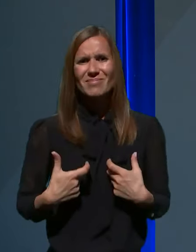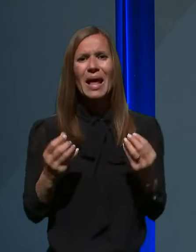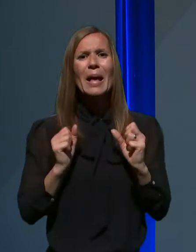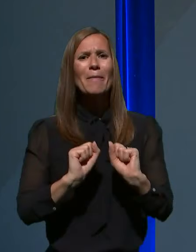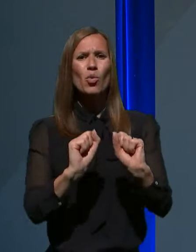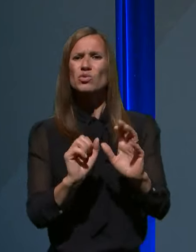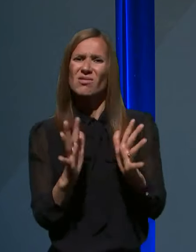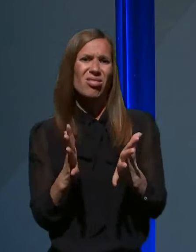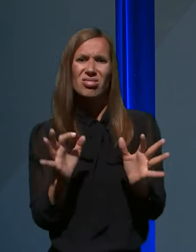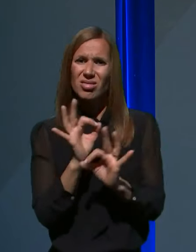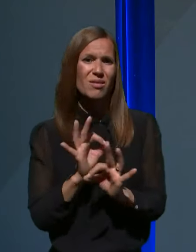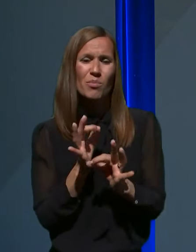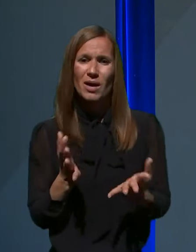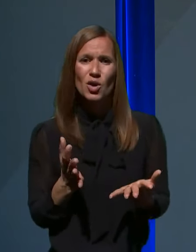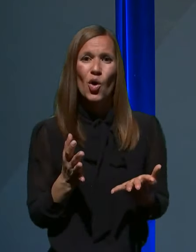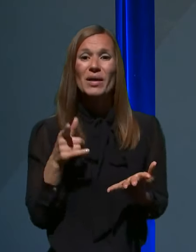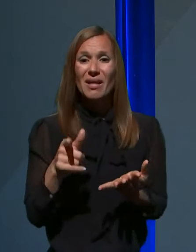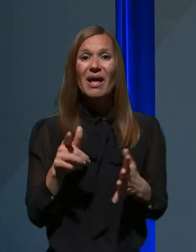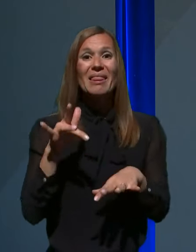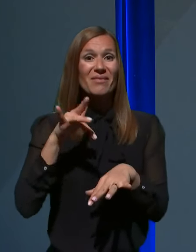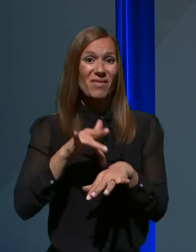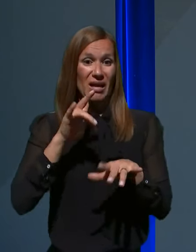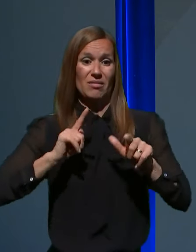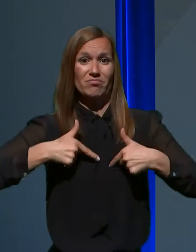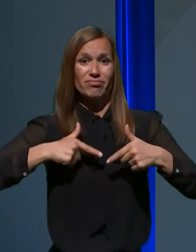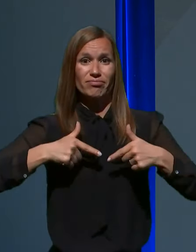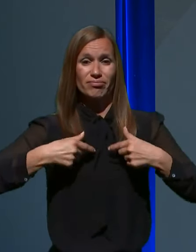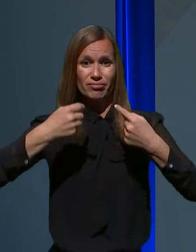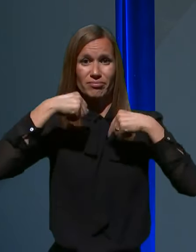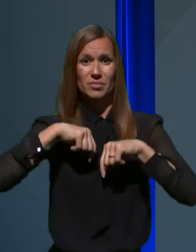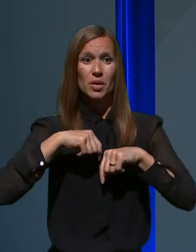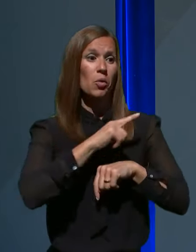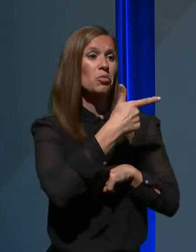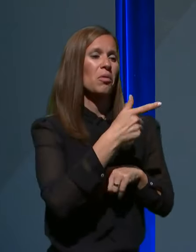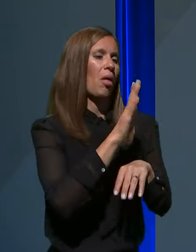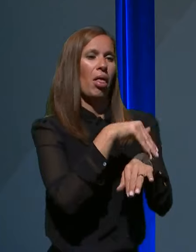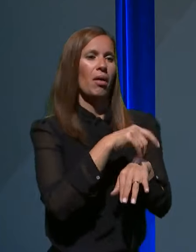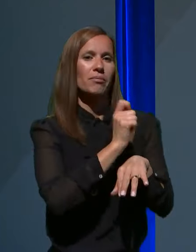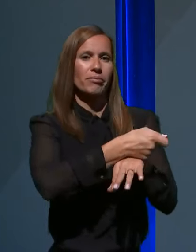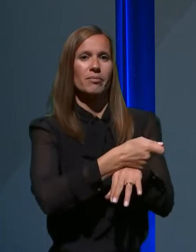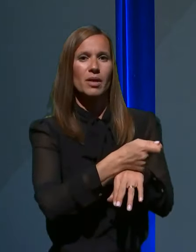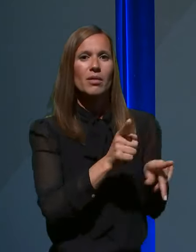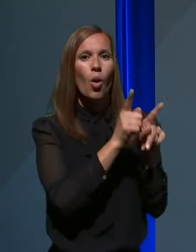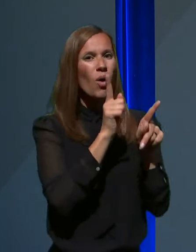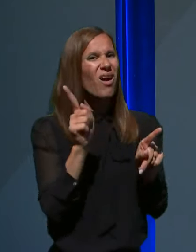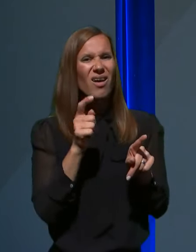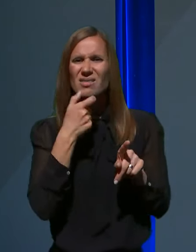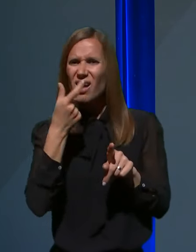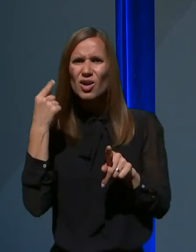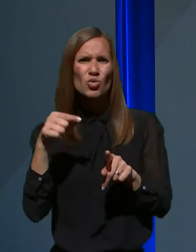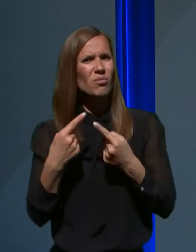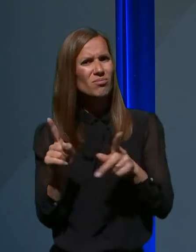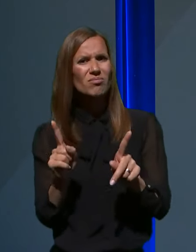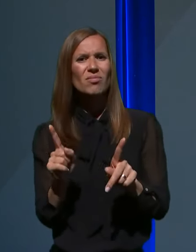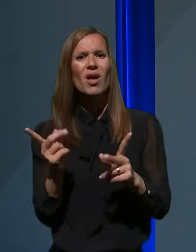tudi tak respiratorni infekt, ki je za nekoga zelo nedolžen, lahko pač povzroči pljučnico ali pa zaplet, ki